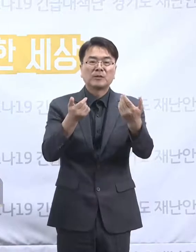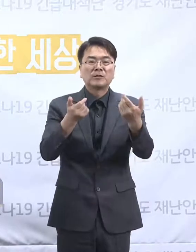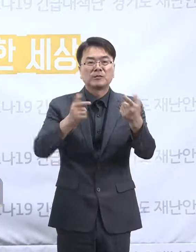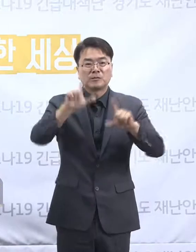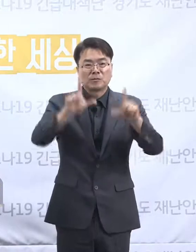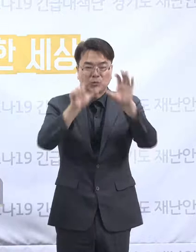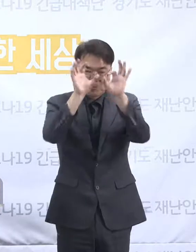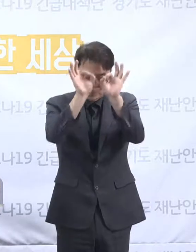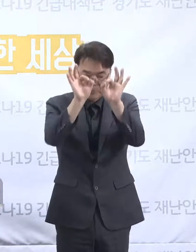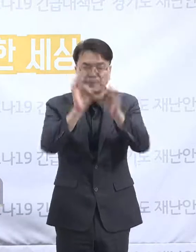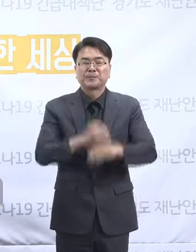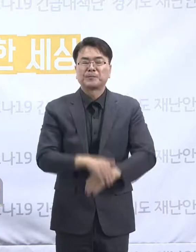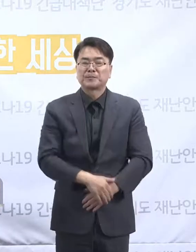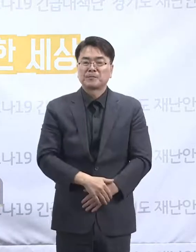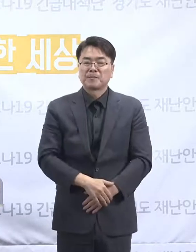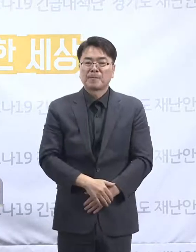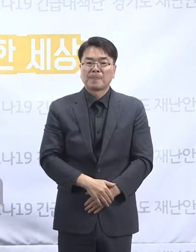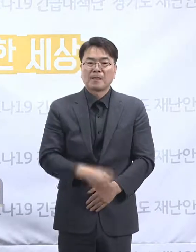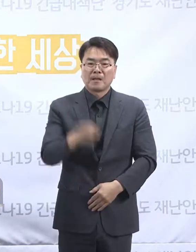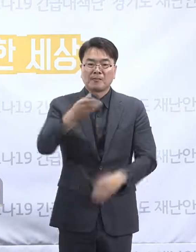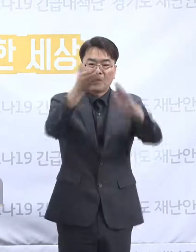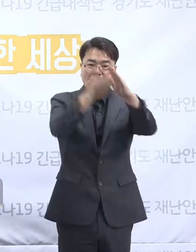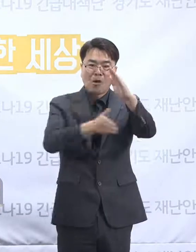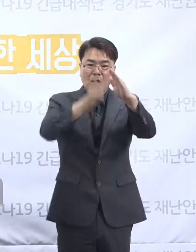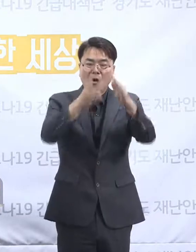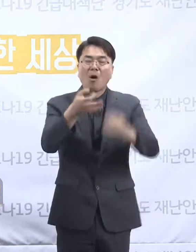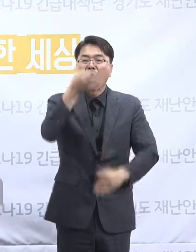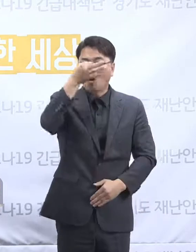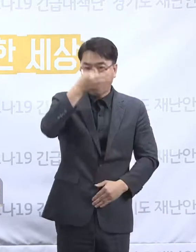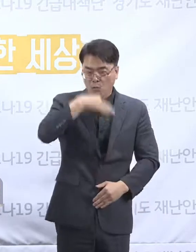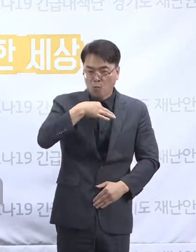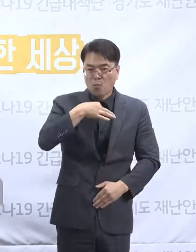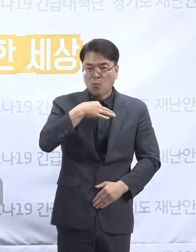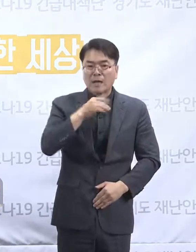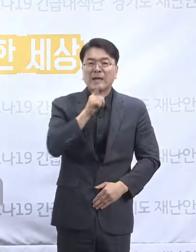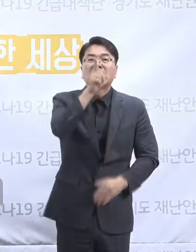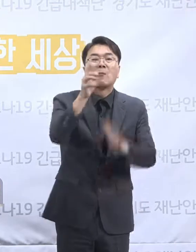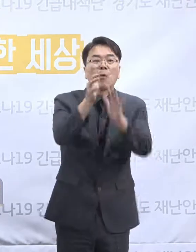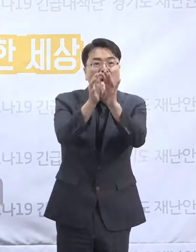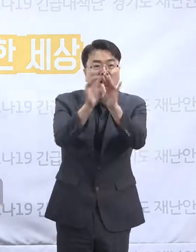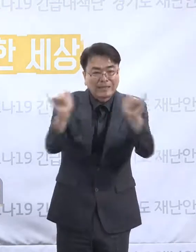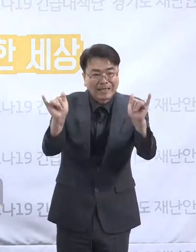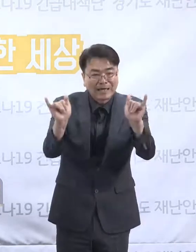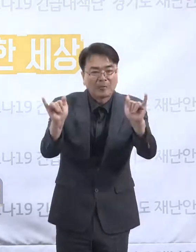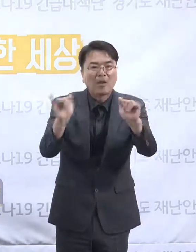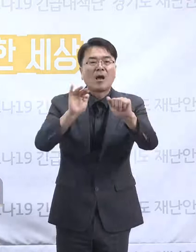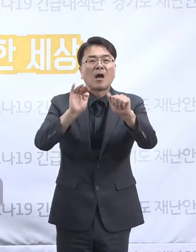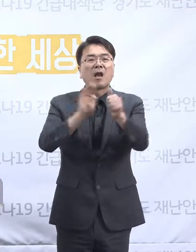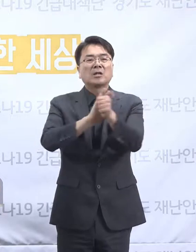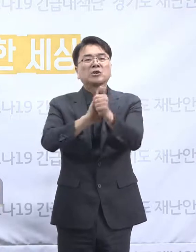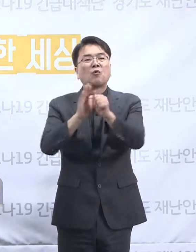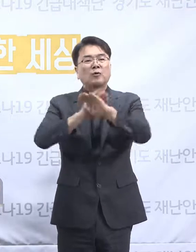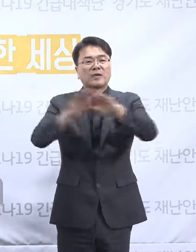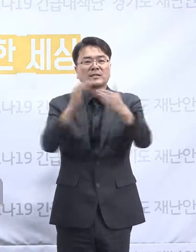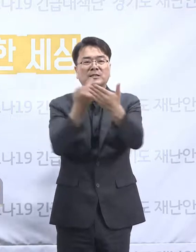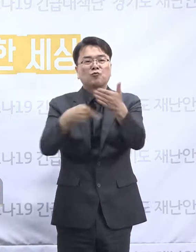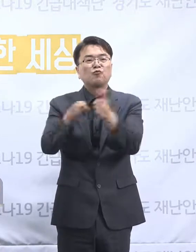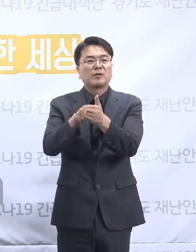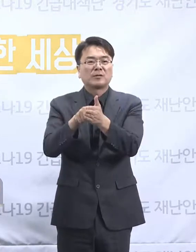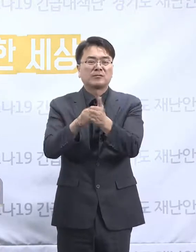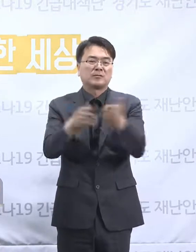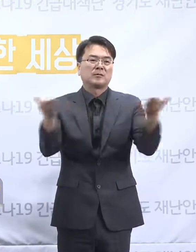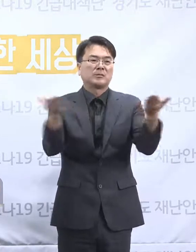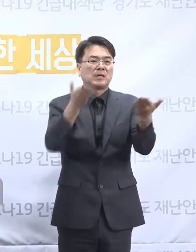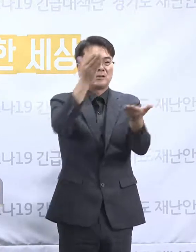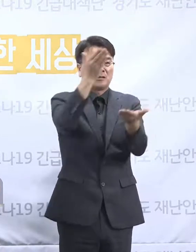공익 제보자 처우 개선의 문제와 관련해서는 말씀하신 대로 업무 배제가 가장